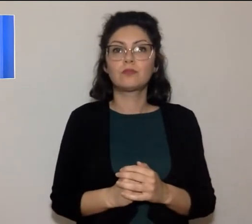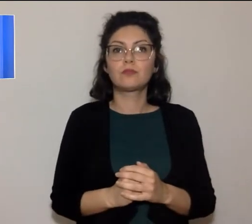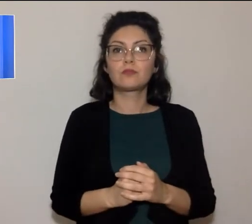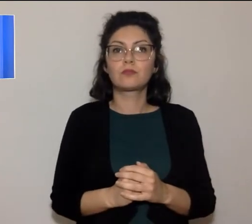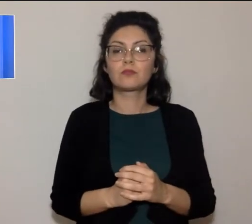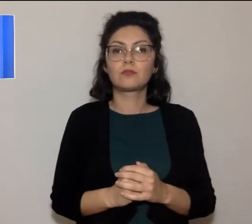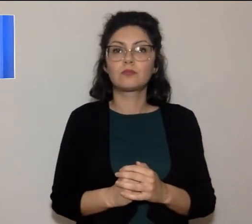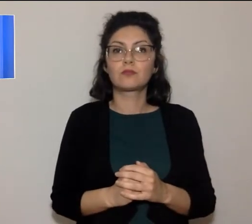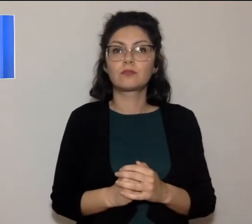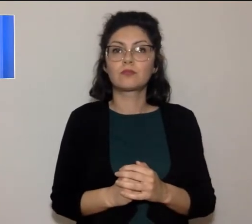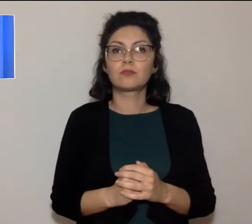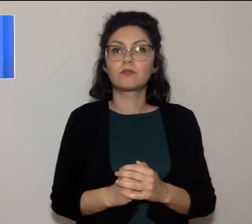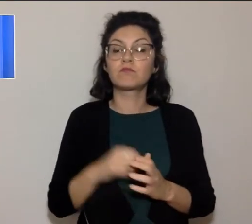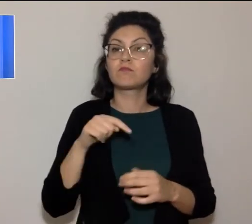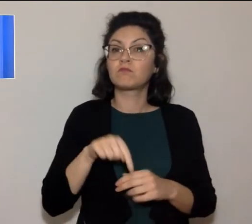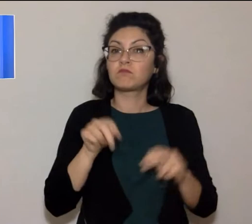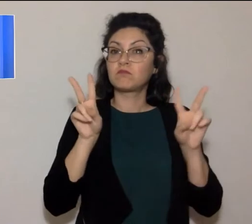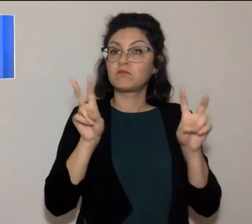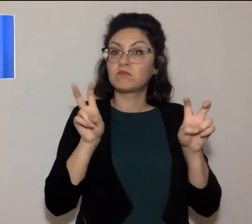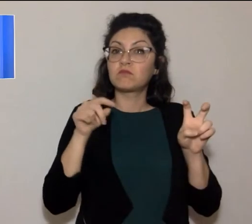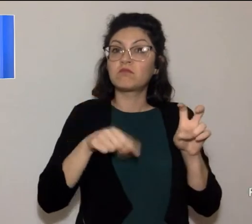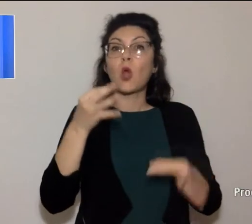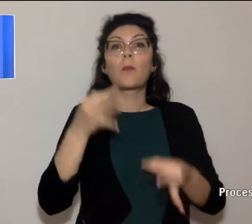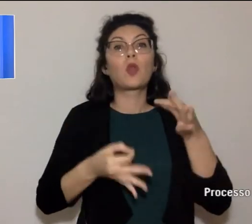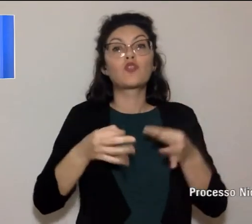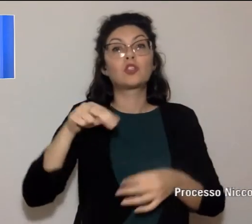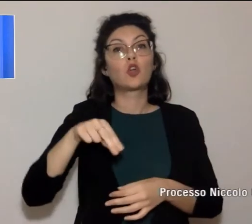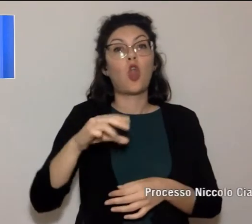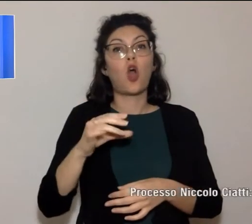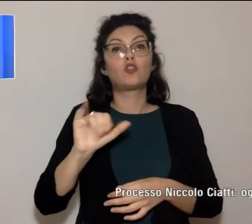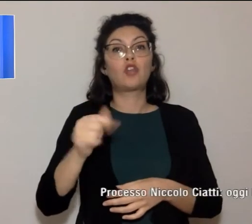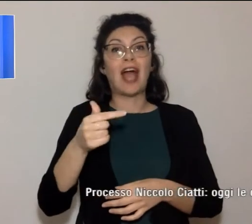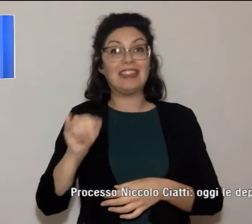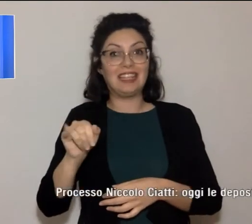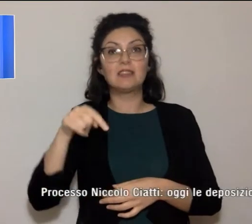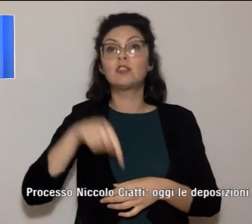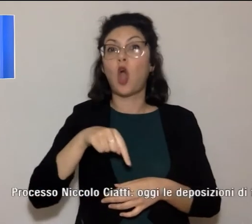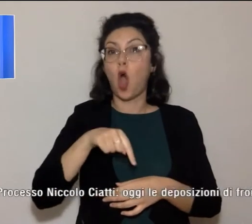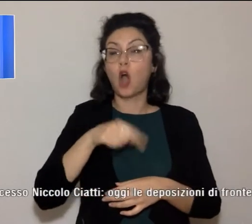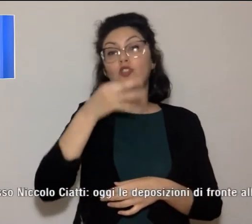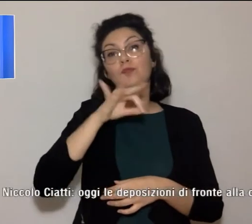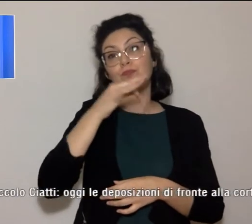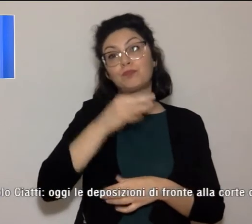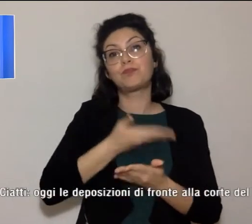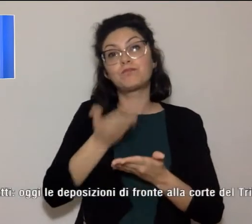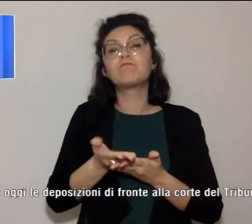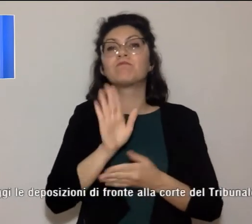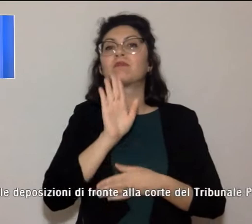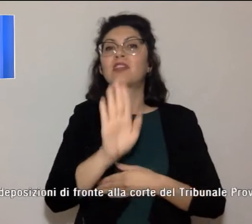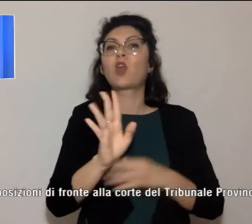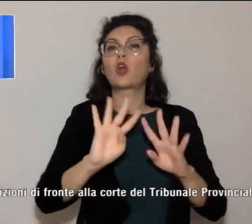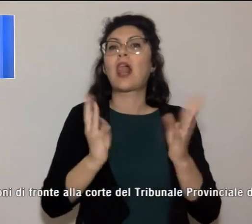E parliamo del processo Niccolò Ciatti. Oggi le deposizioni di fronte alla Corte del Tribunale